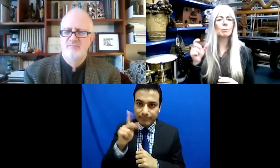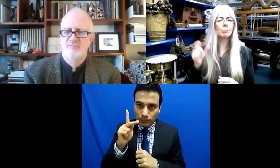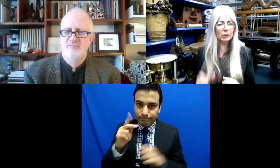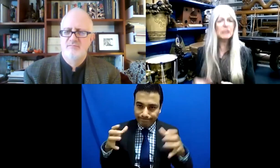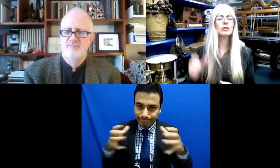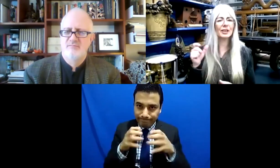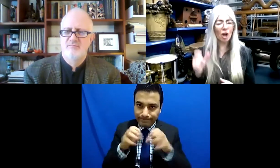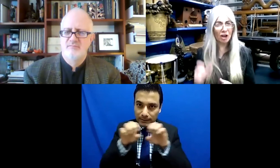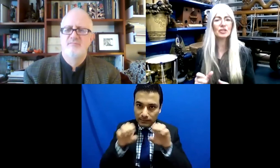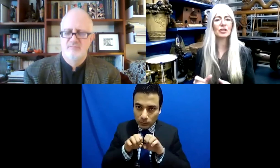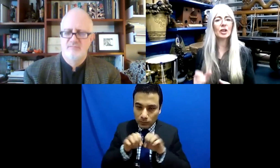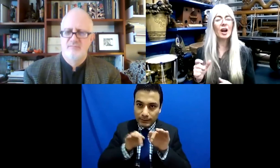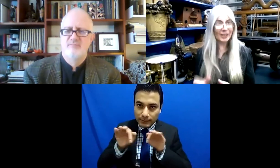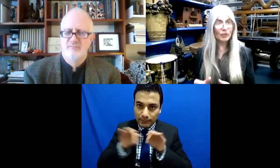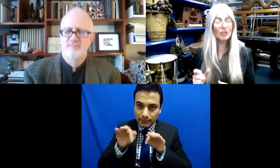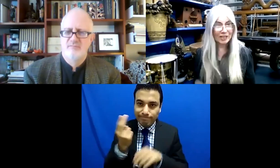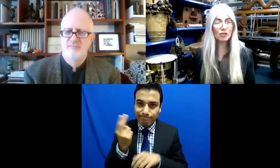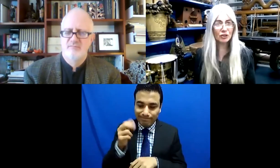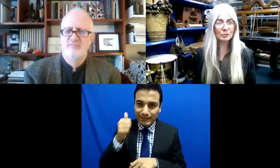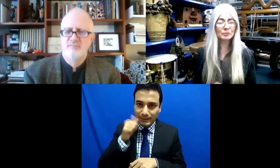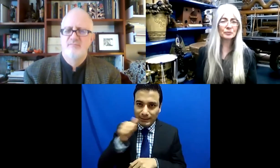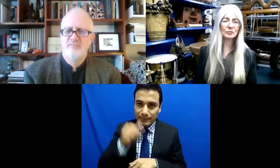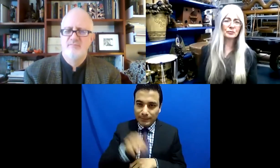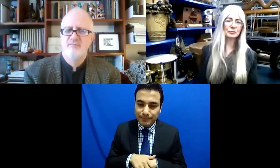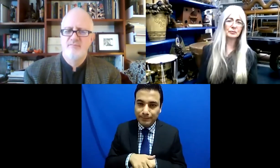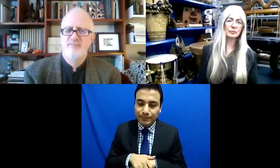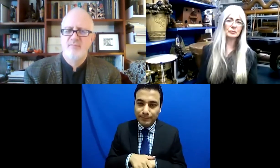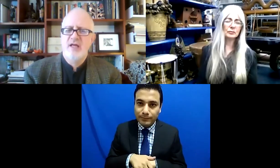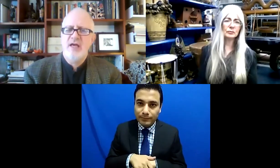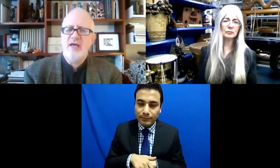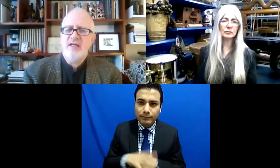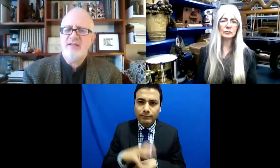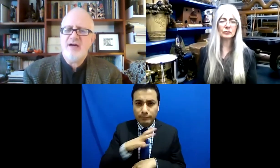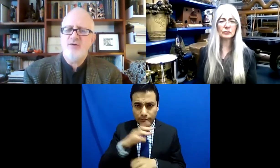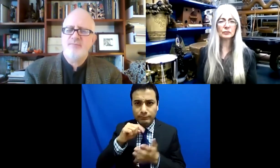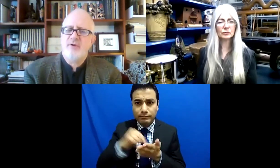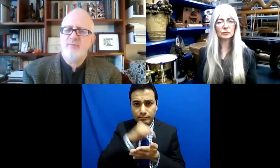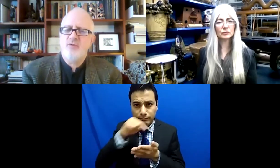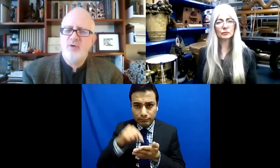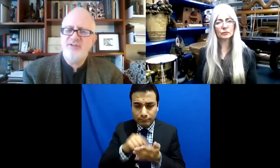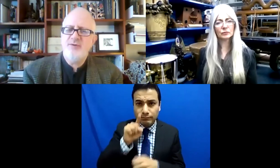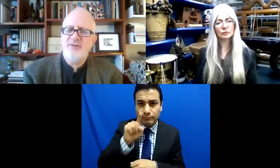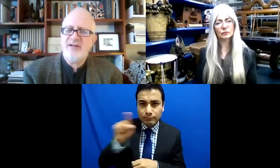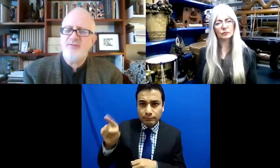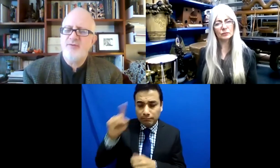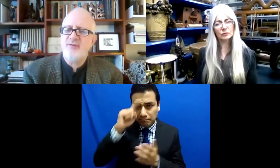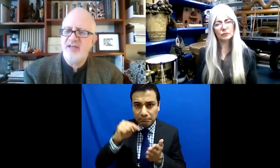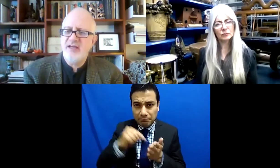y hay pocos espacios en los que yo creo que se hacen las cosas